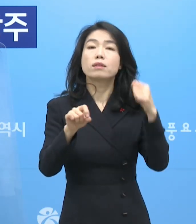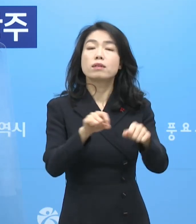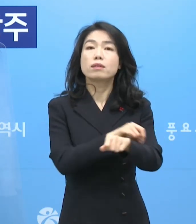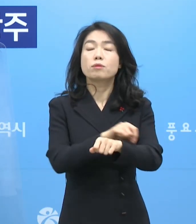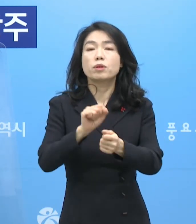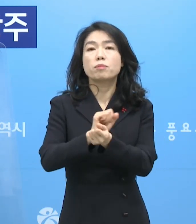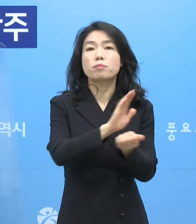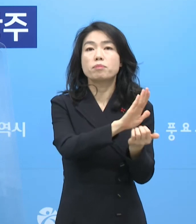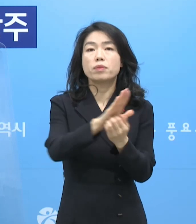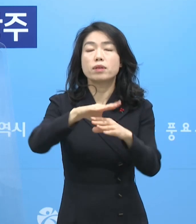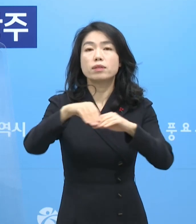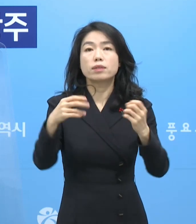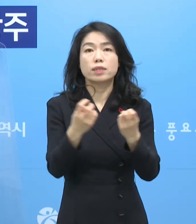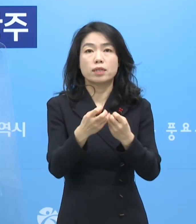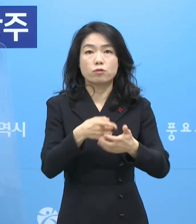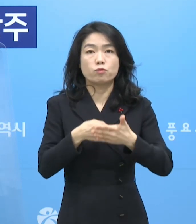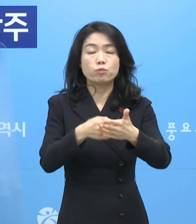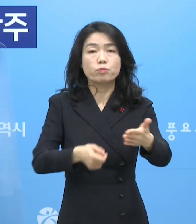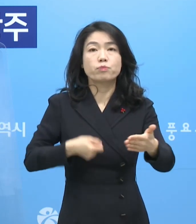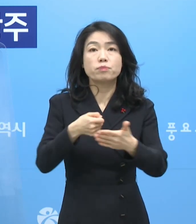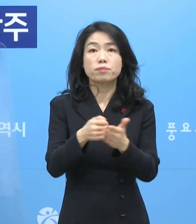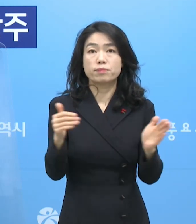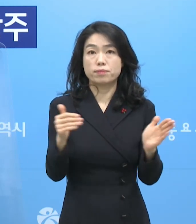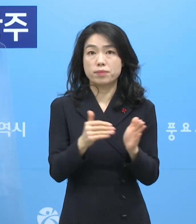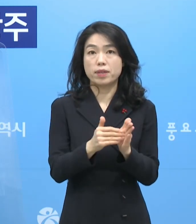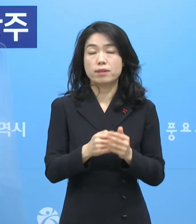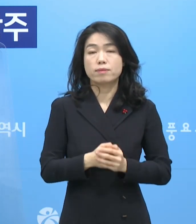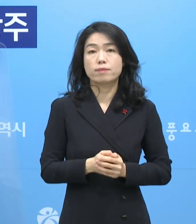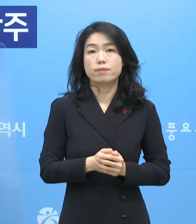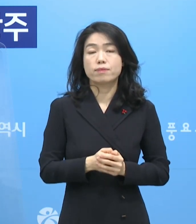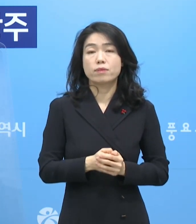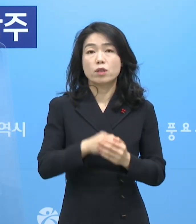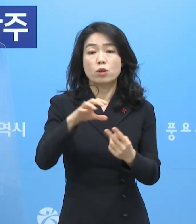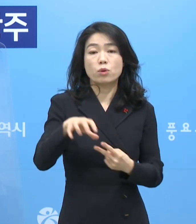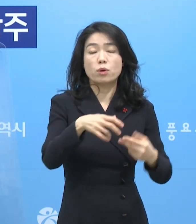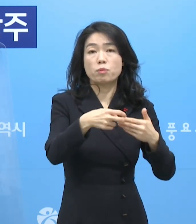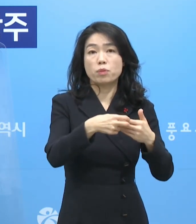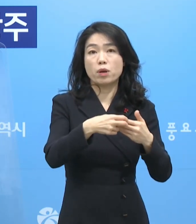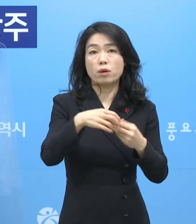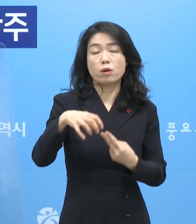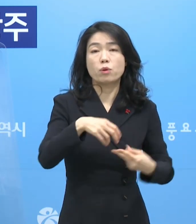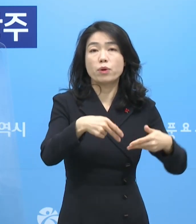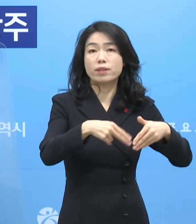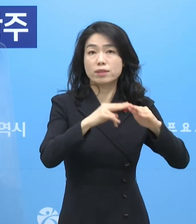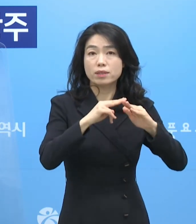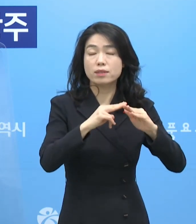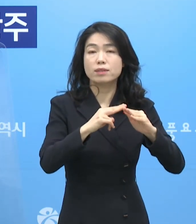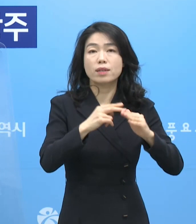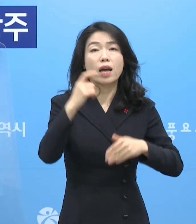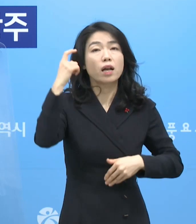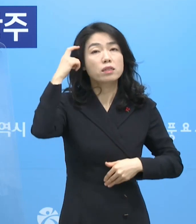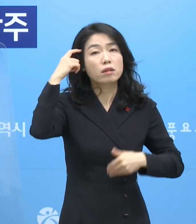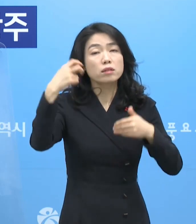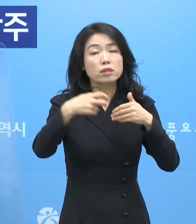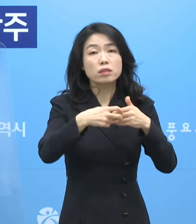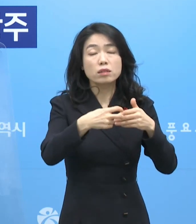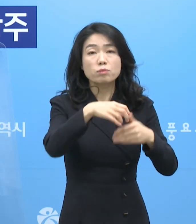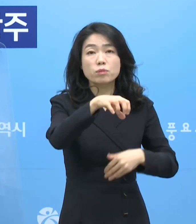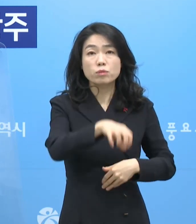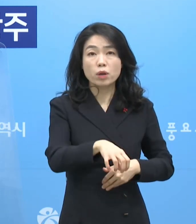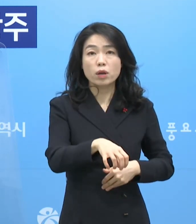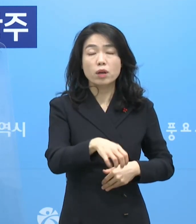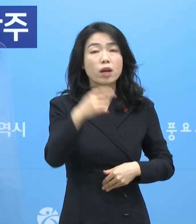방역대책을 추진하기로 결정하였습니다. 우선 요양병원과 요양시설 정신의료기관과